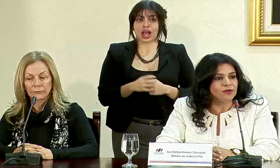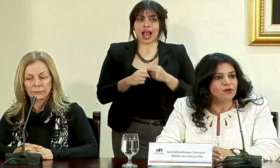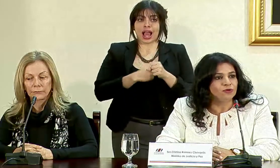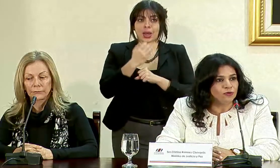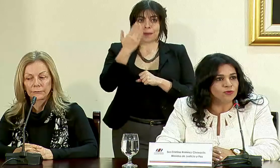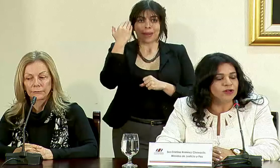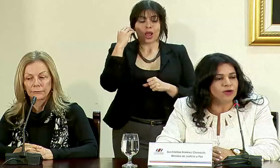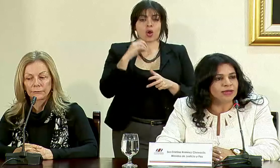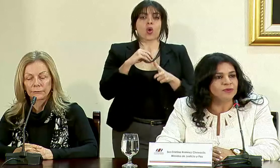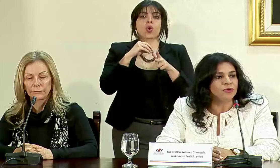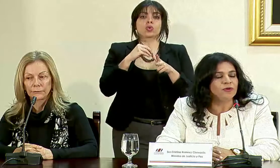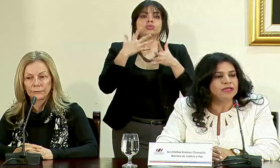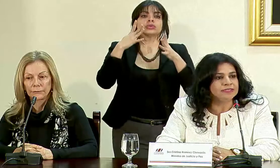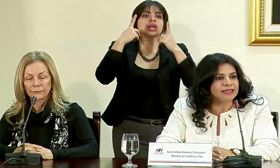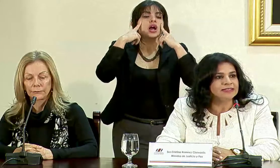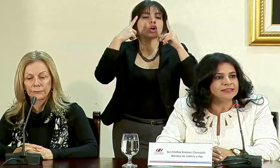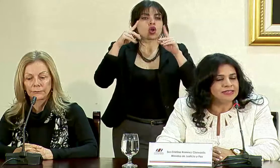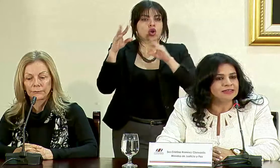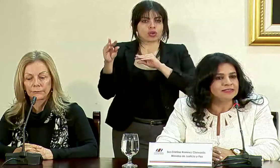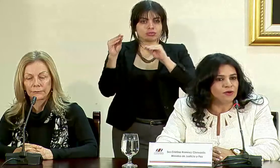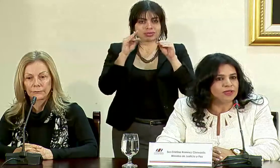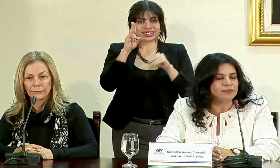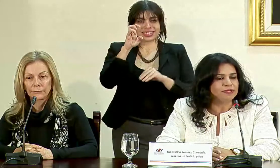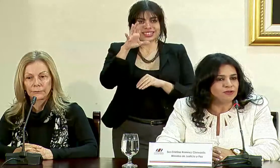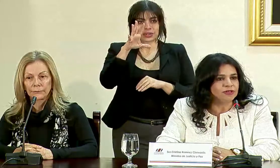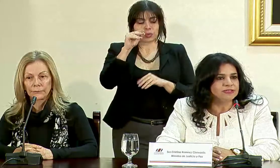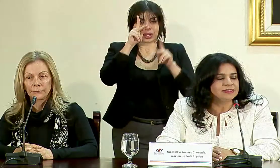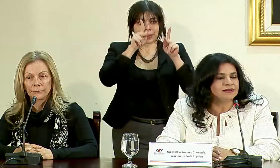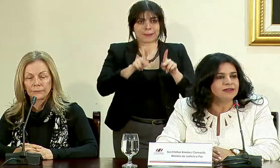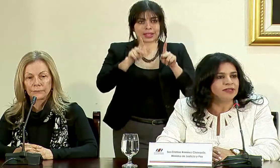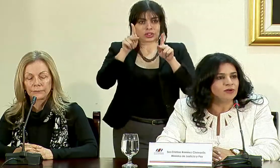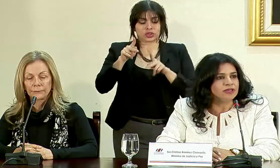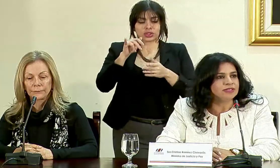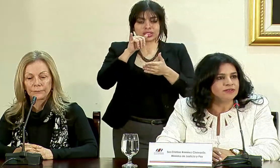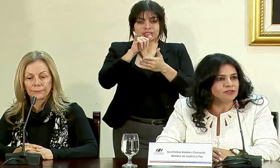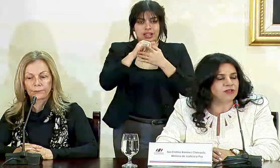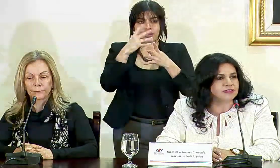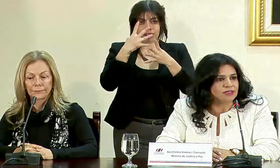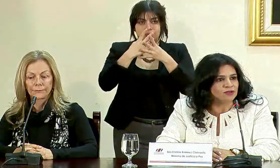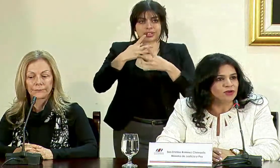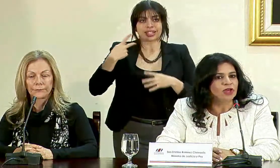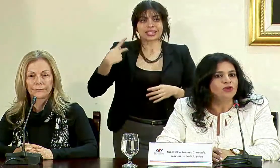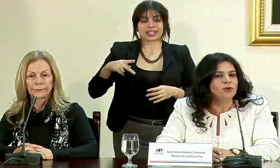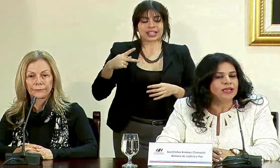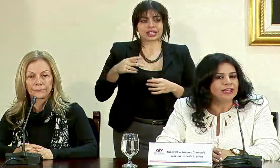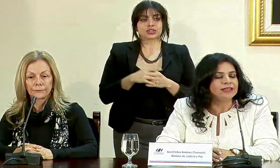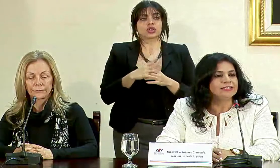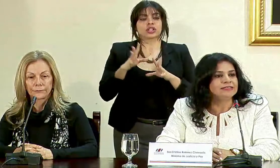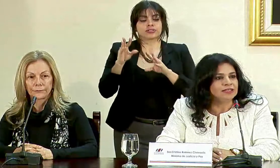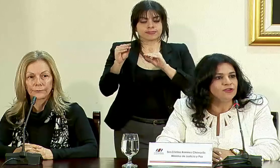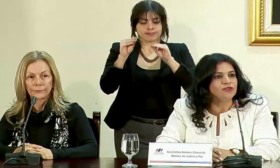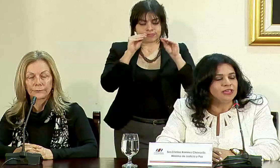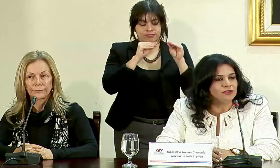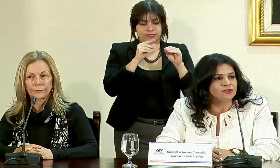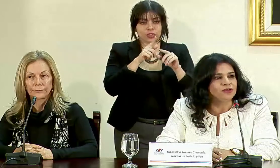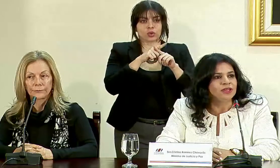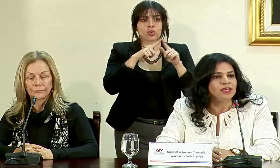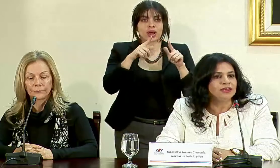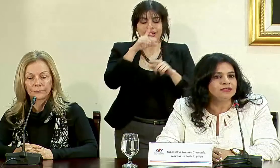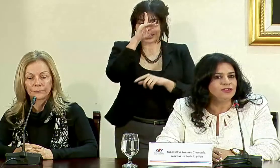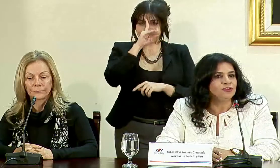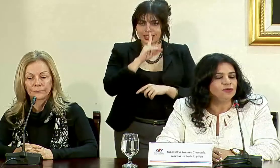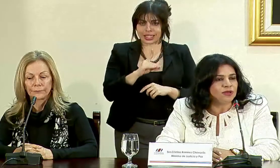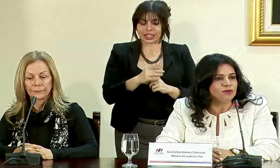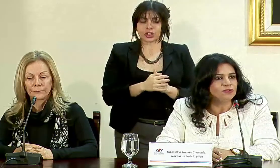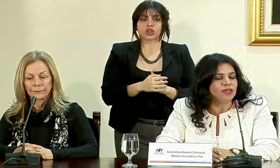año pasado en octubre logramos movilizar a setecientas cincuenta personas que estaban recluidas en riesgo de incendio y ubicarlas en sitios dignos